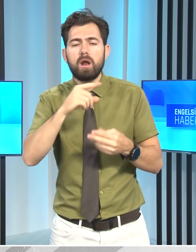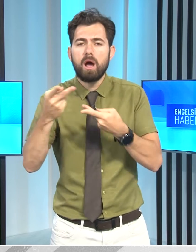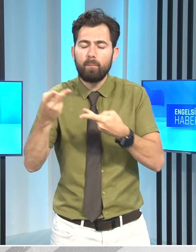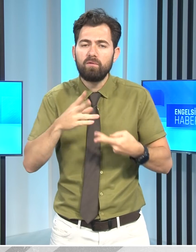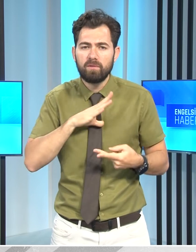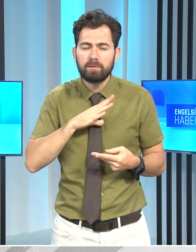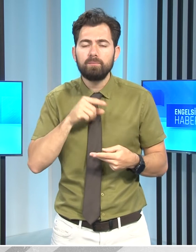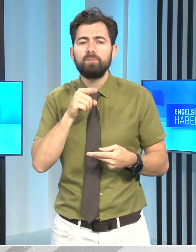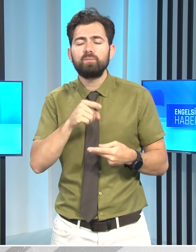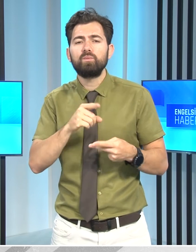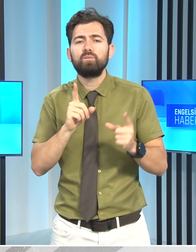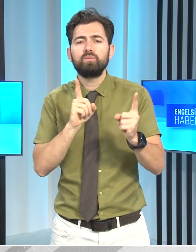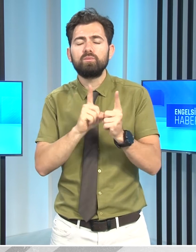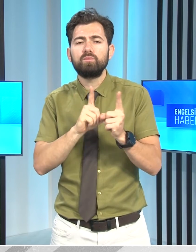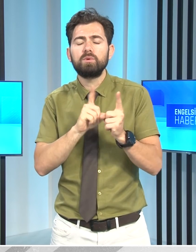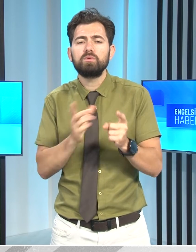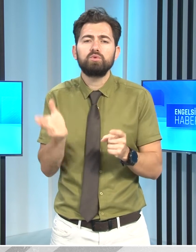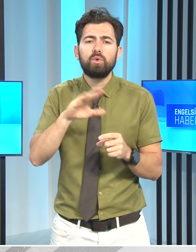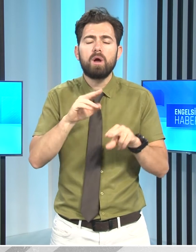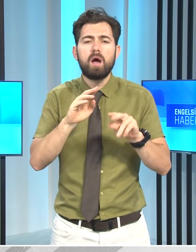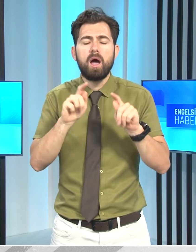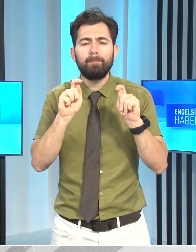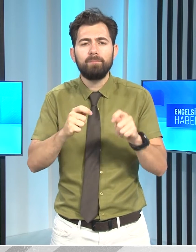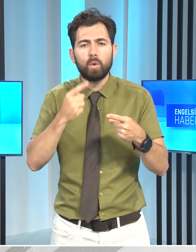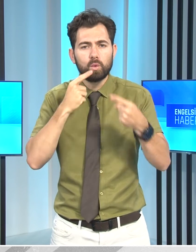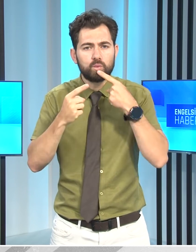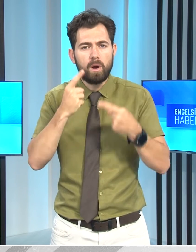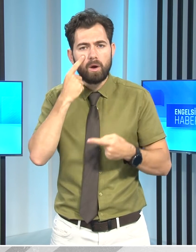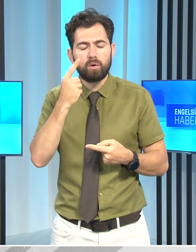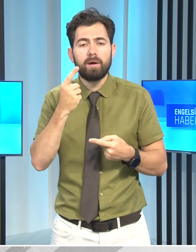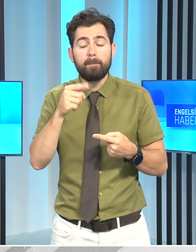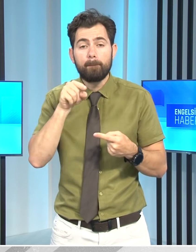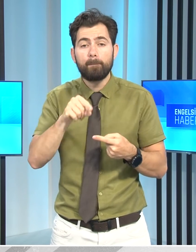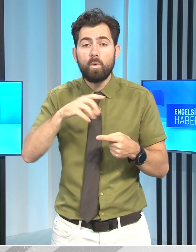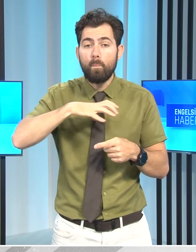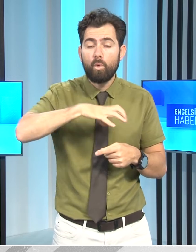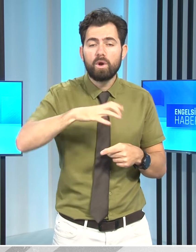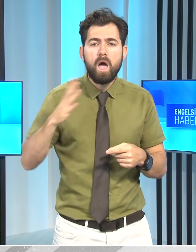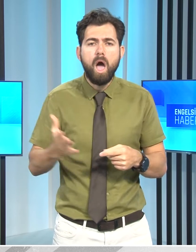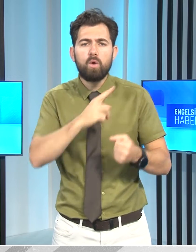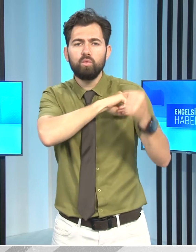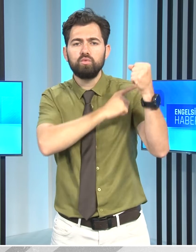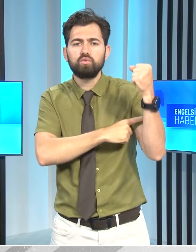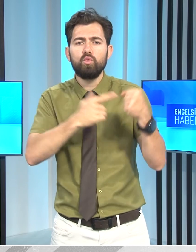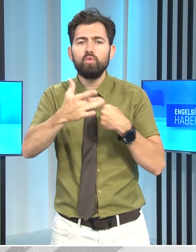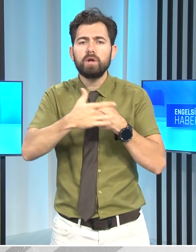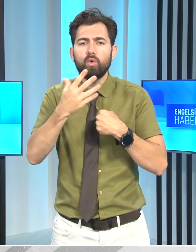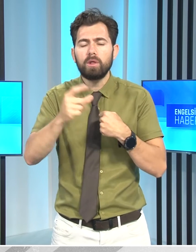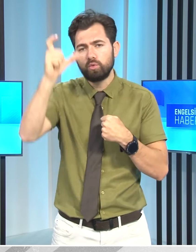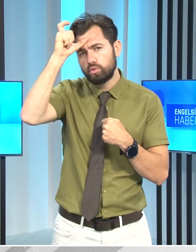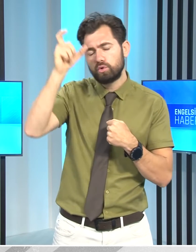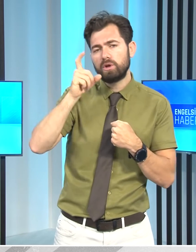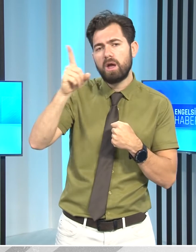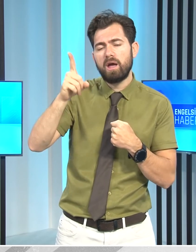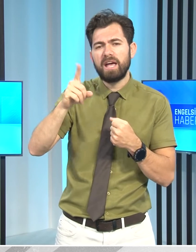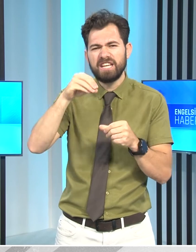kabulü sonrasında yaptığı konuşmada, bölgenin en güçlü ülkesi olan Türkiye Cumhuriyeti için daha güçlü